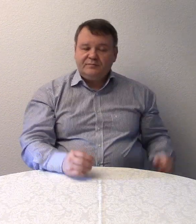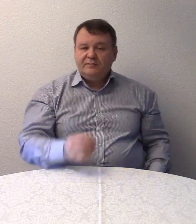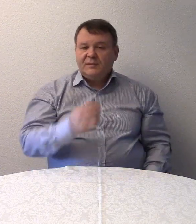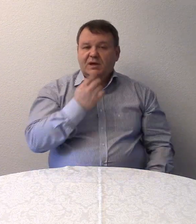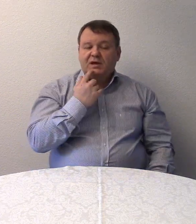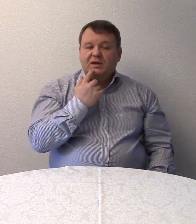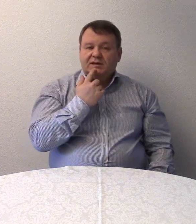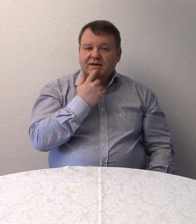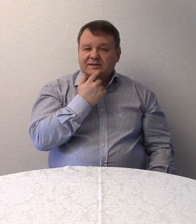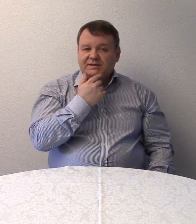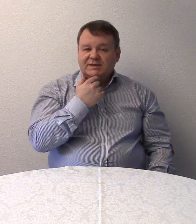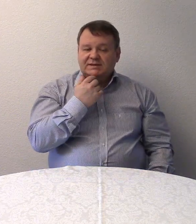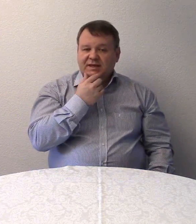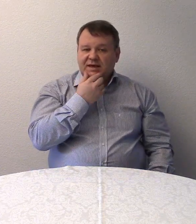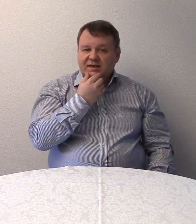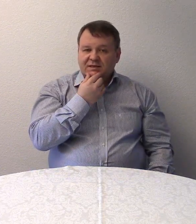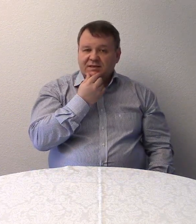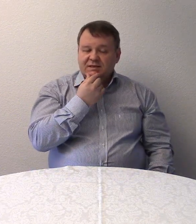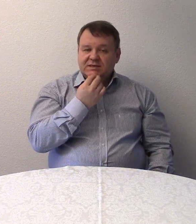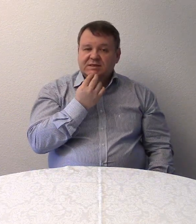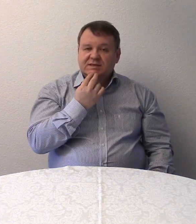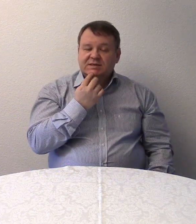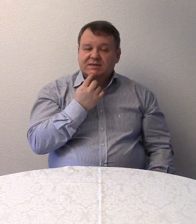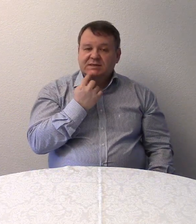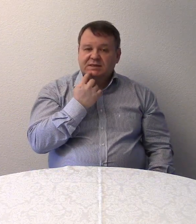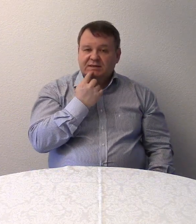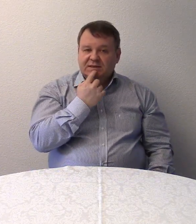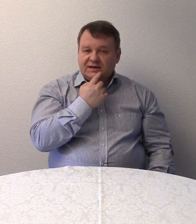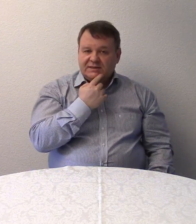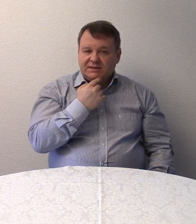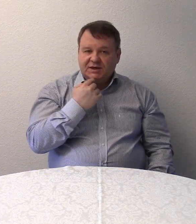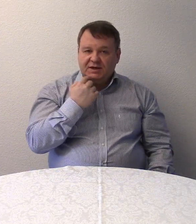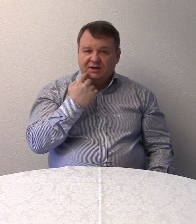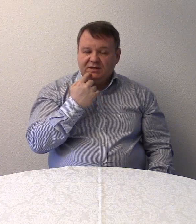Das ist das Kinn. Das Kinn.